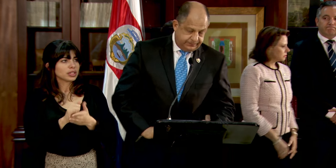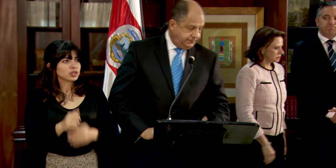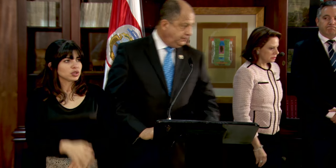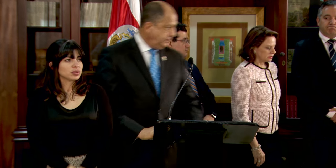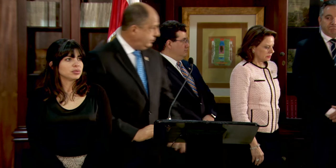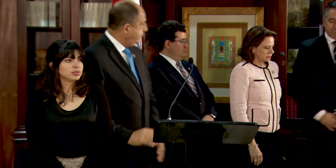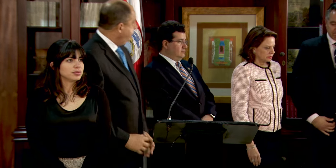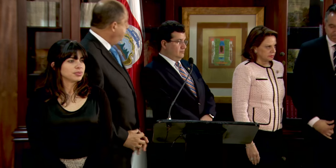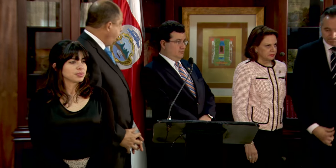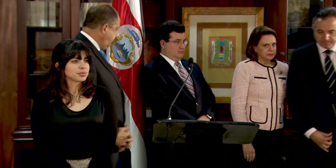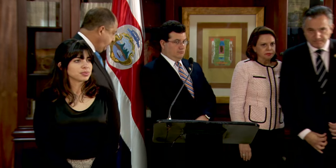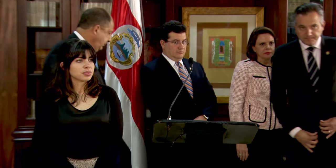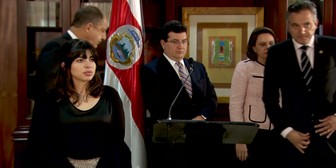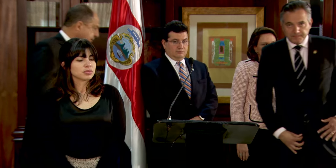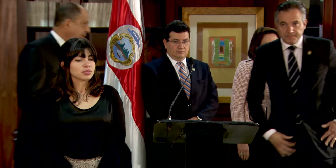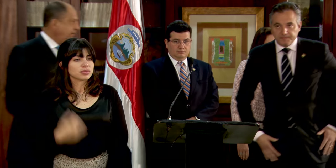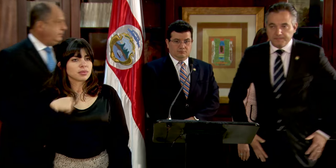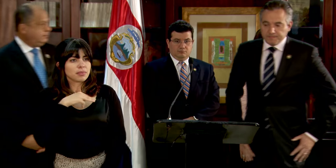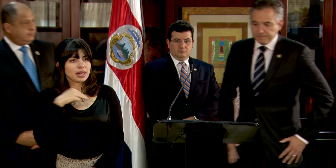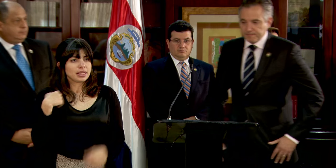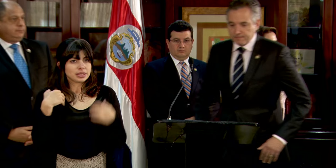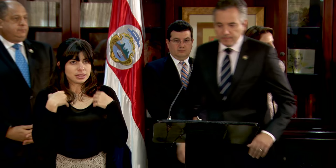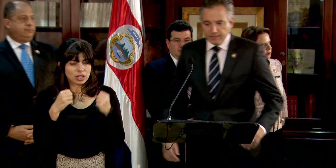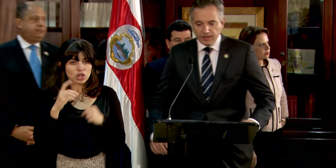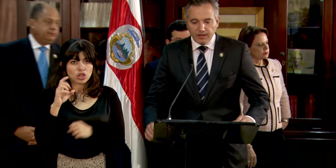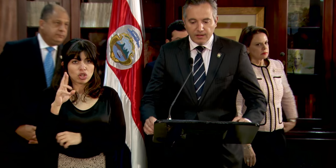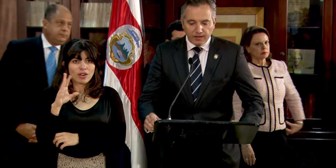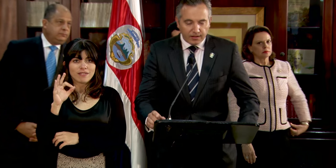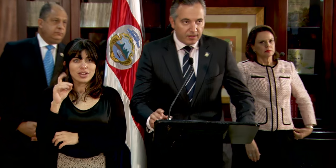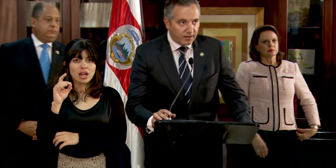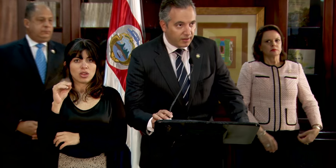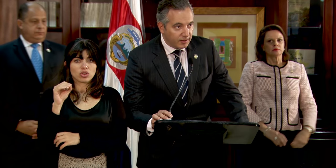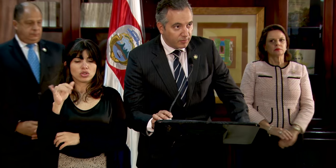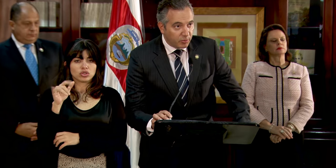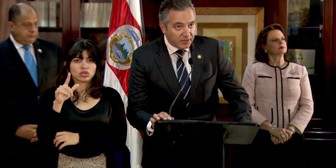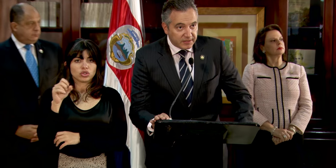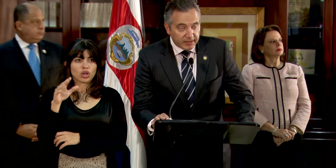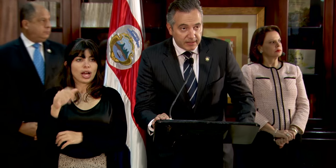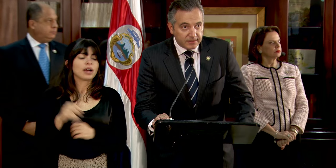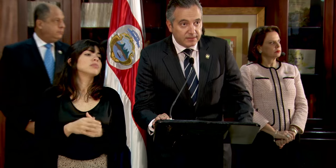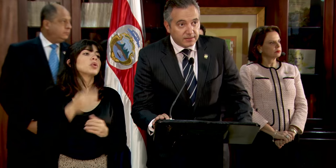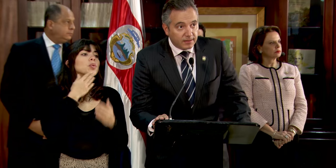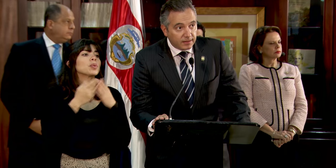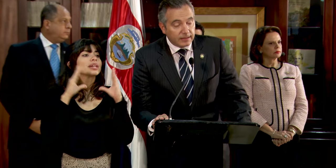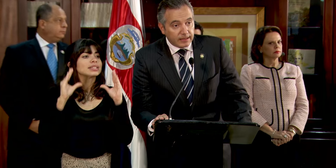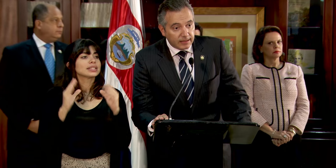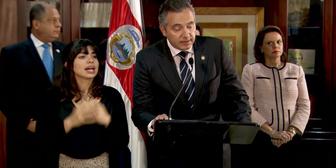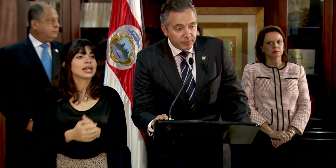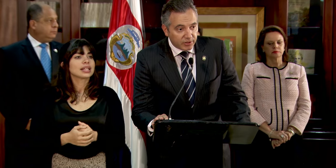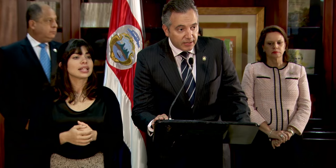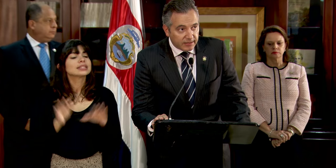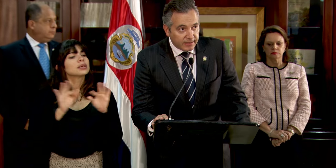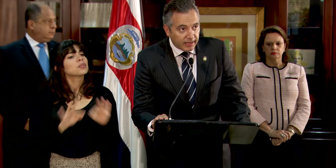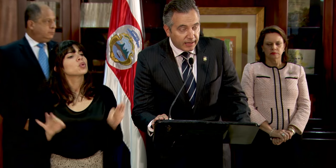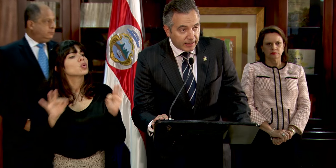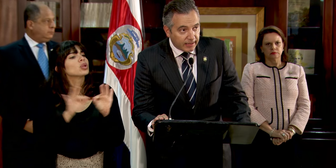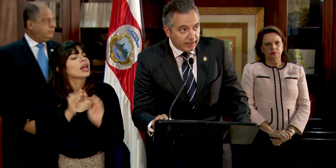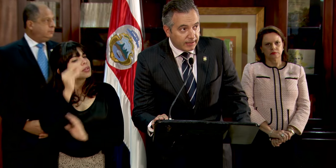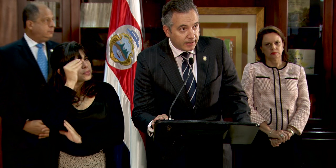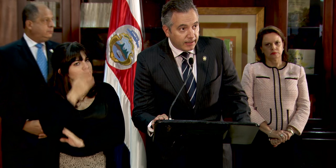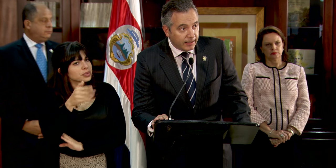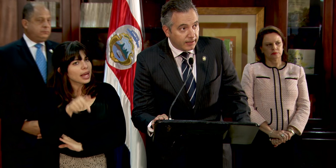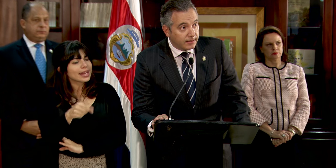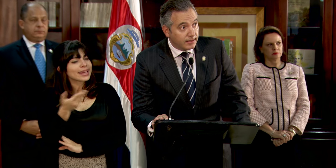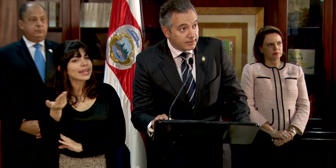respecto. Señor ministro de Salud, el doctor Fernando Yorca. Muy buenas tardes. Es importante señalar